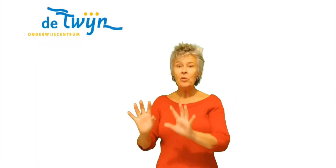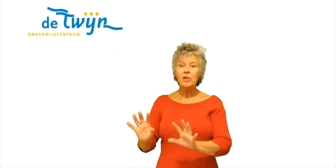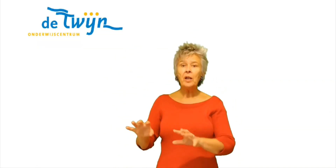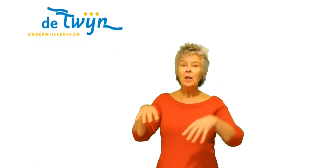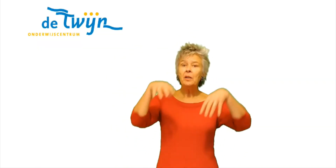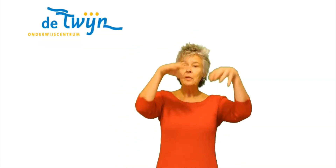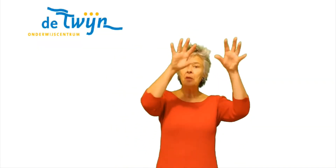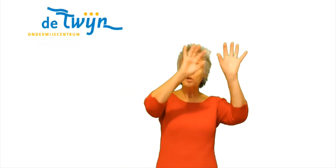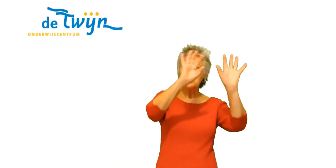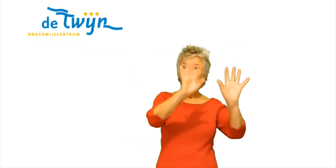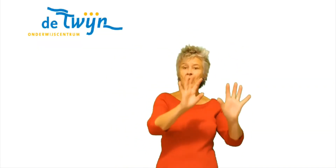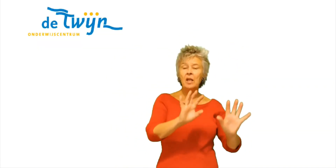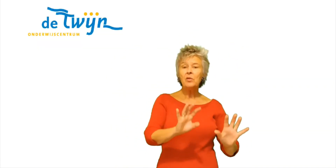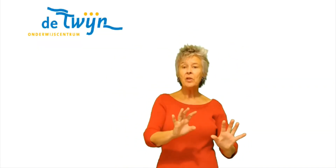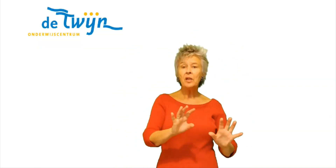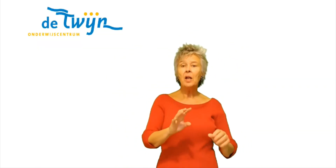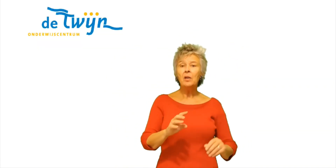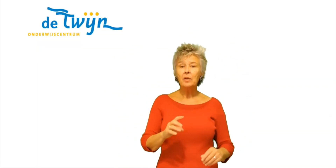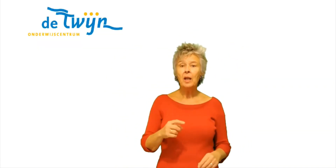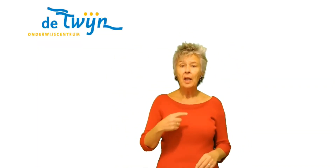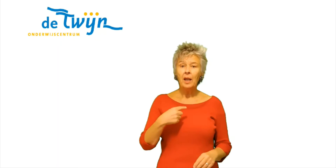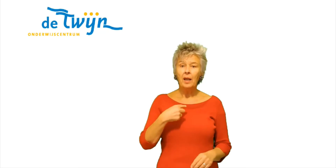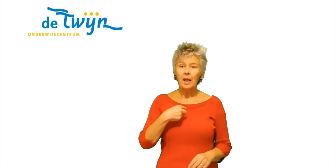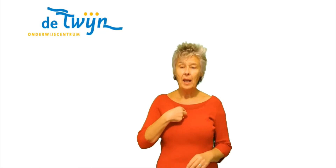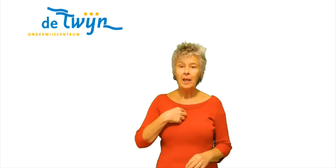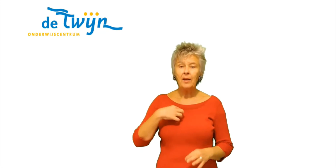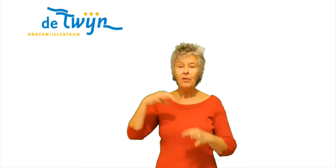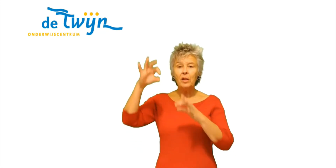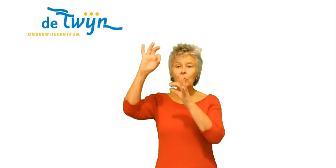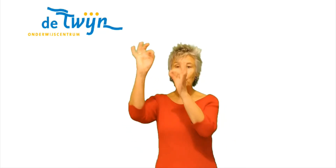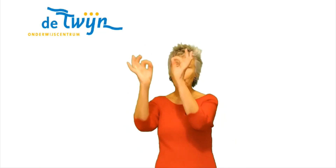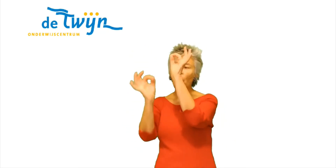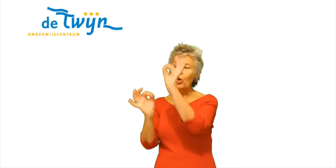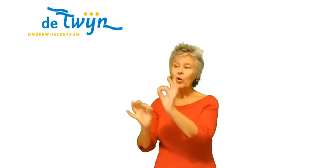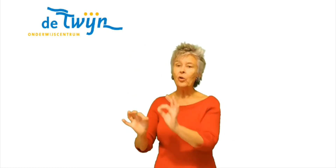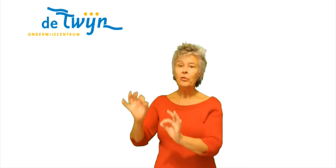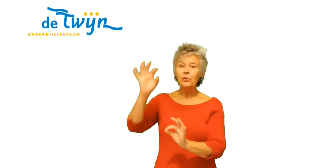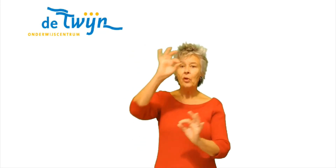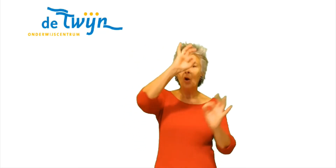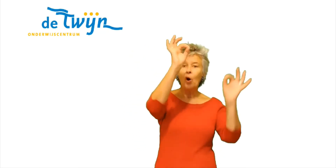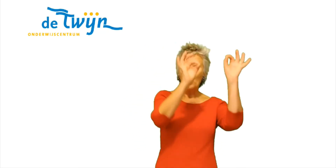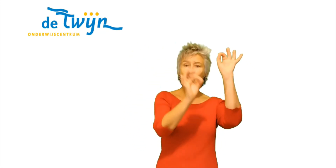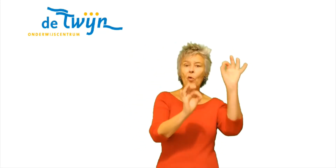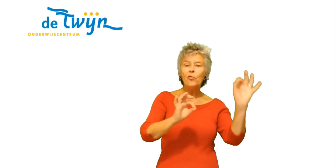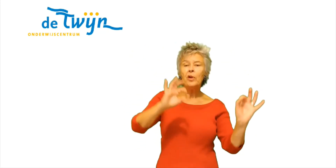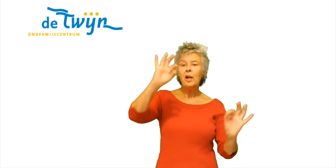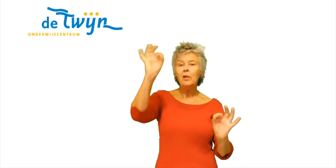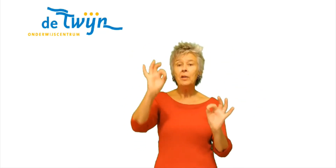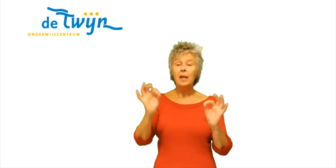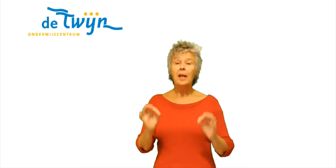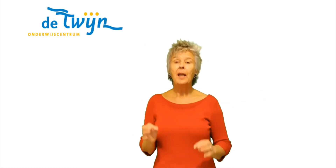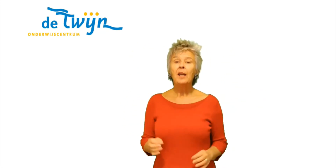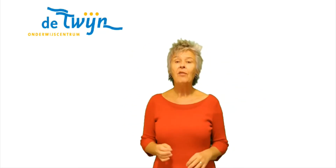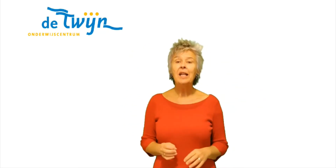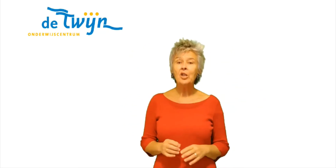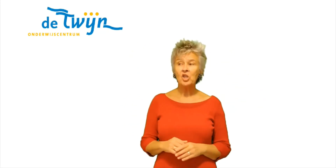Sneeuwtendal Sneeuwtendal Sneeuwtendal Sneeuwtendal Ik wil vlokken overal Ik wil een